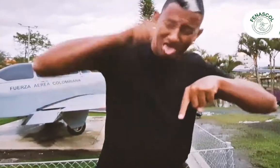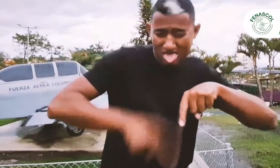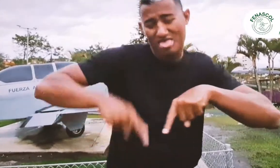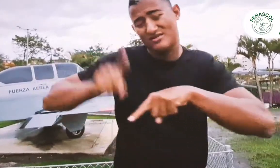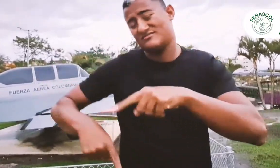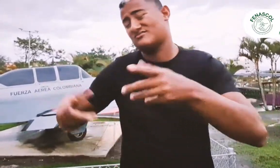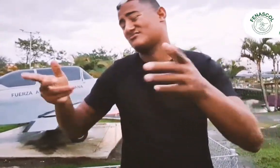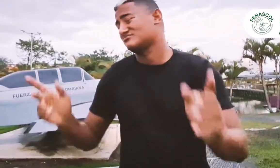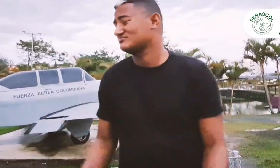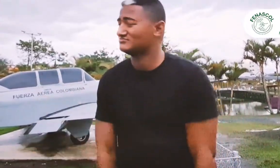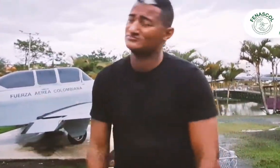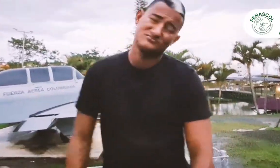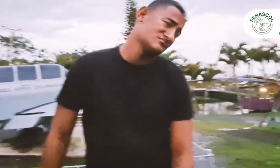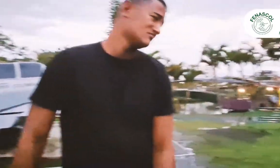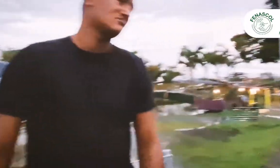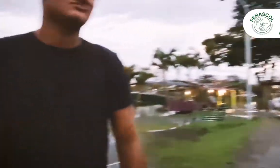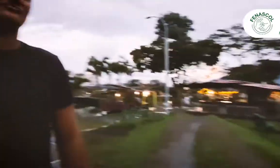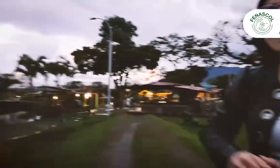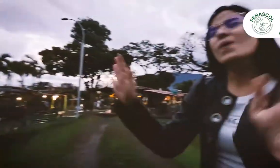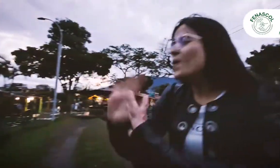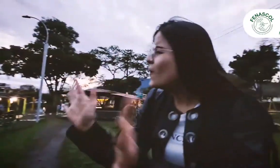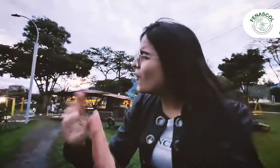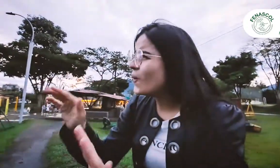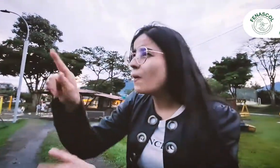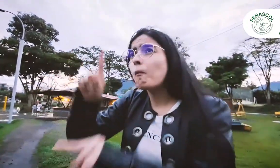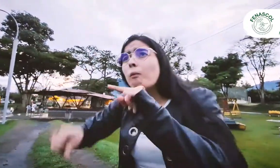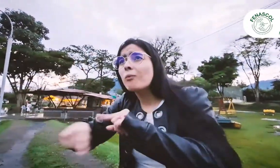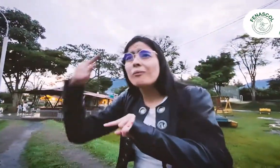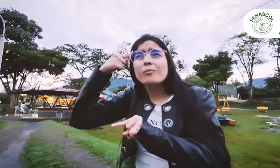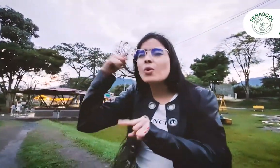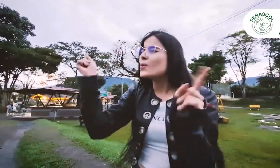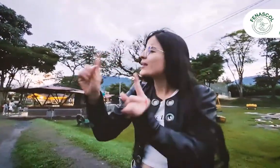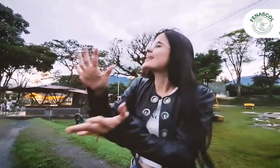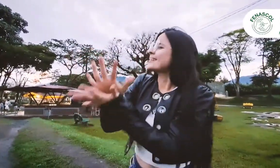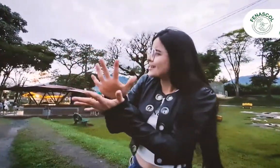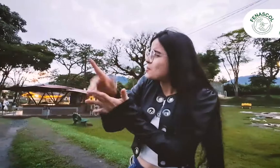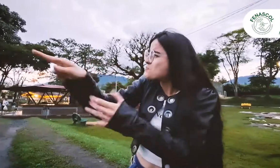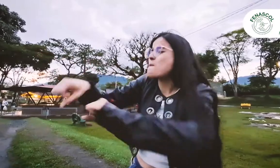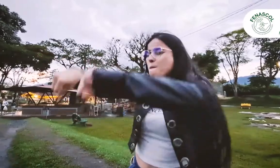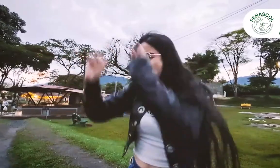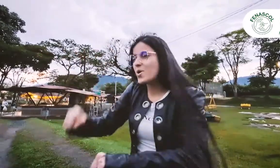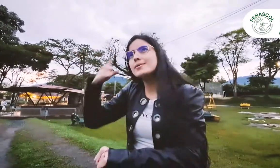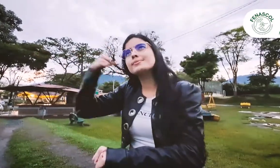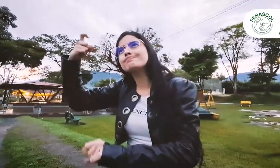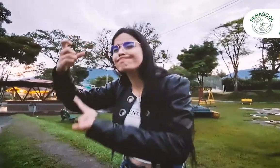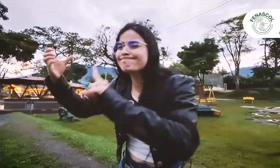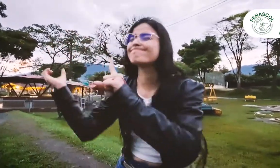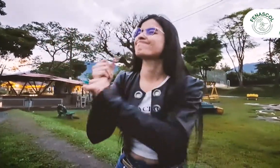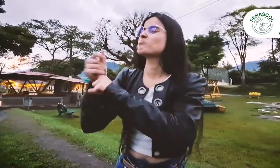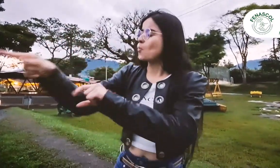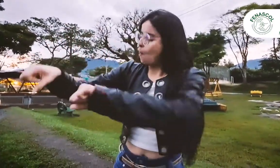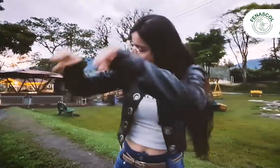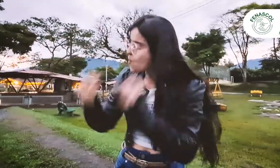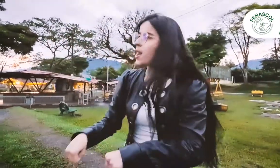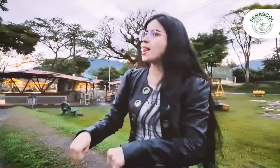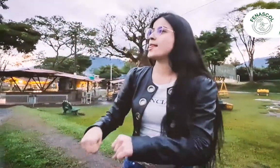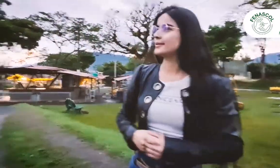avión, pero no puedo No, deja de pensar así, tranquilo, claro que puedes lograr todos tus